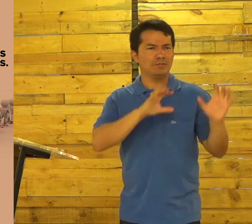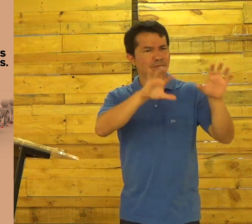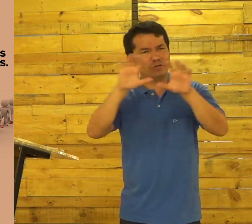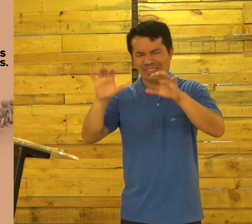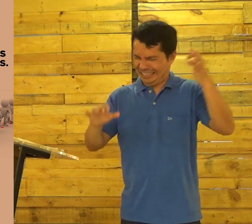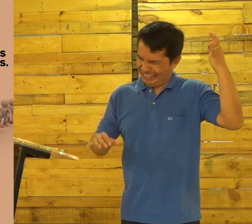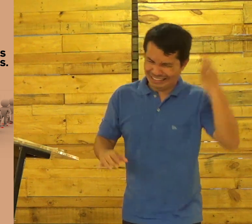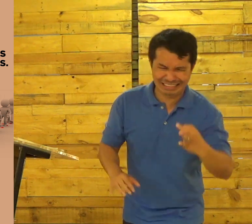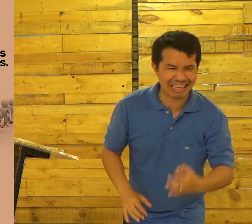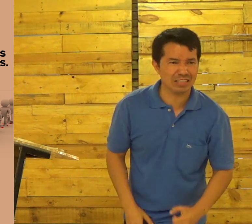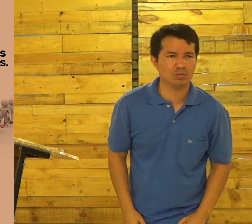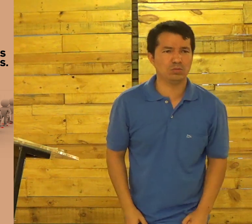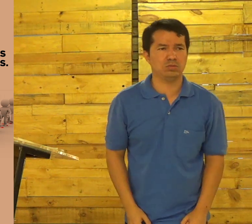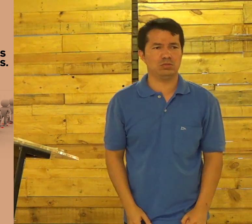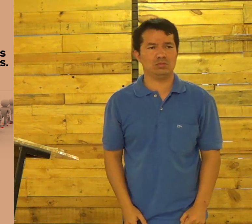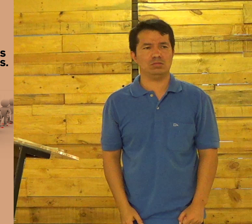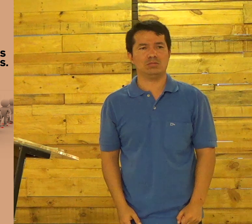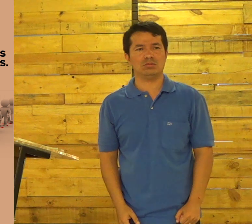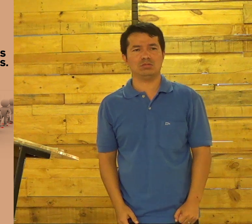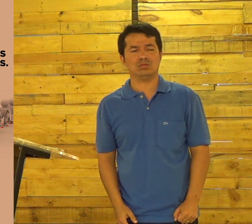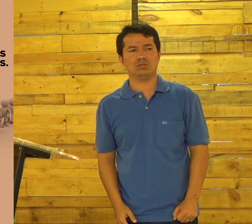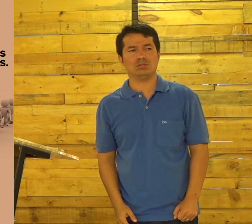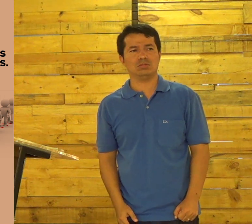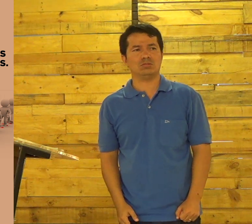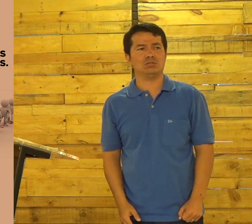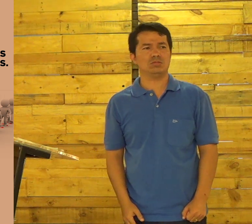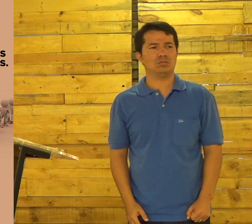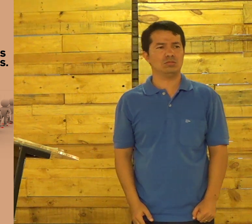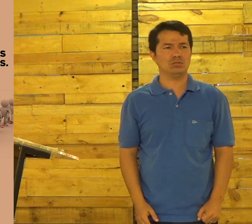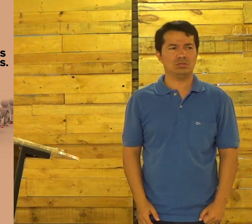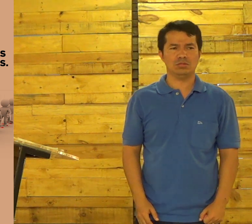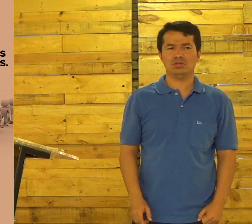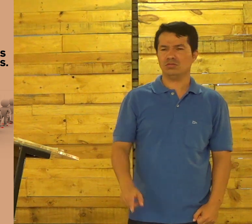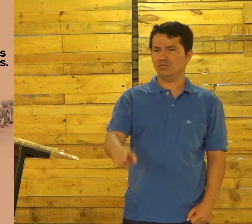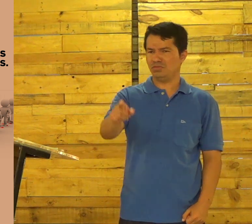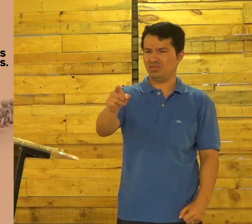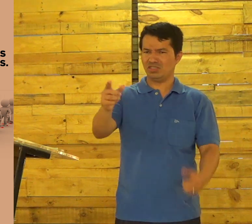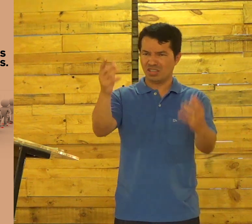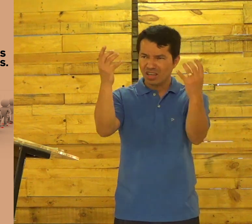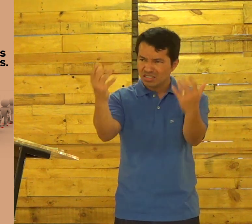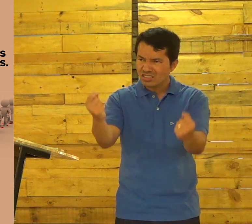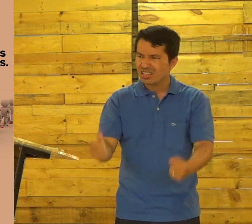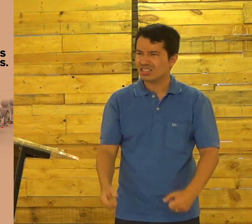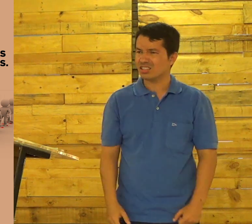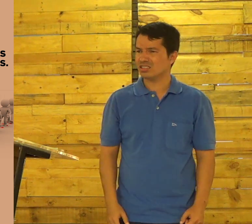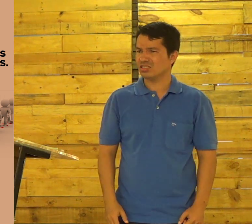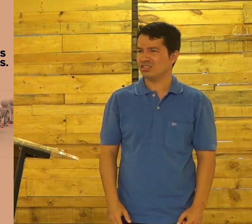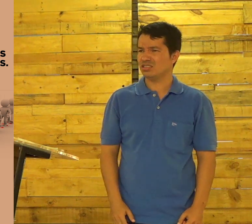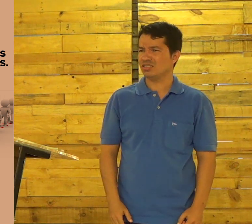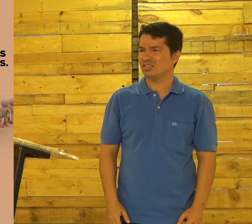Correta Influenciar De forma Positiva Mas você Aceita?